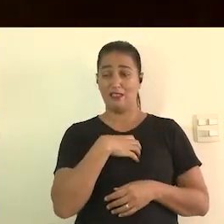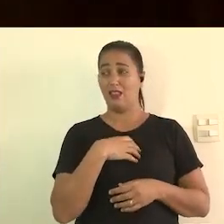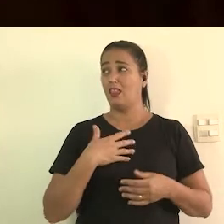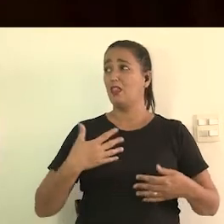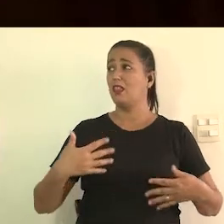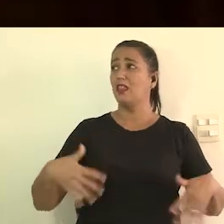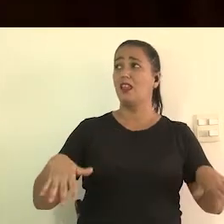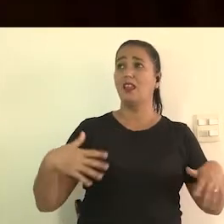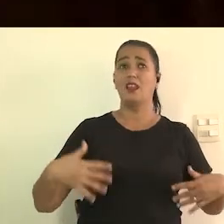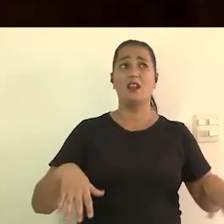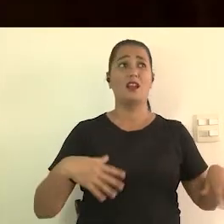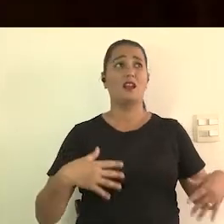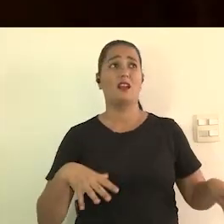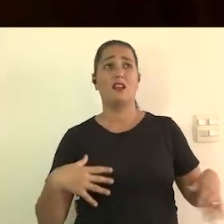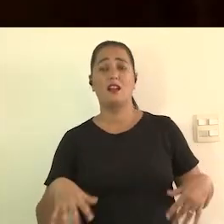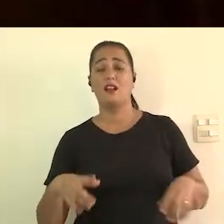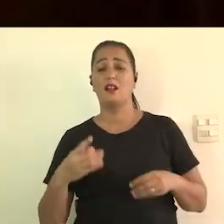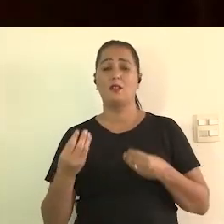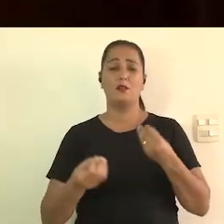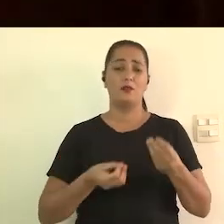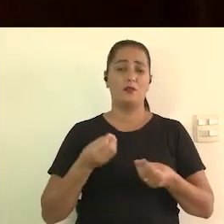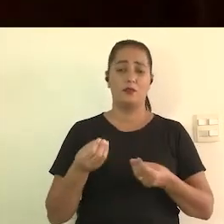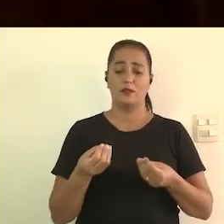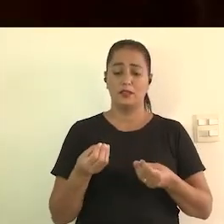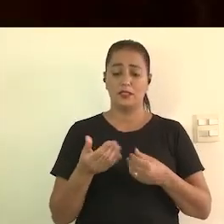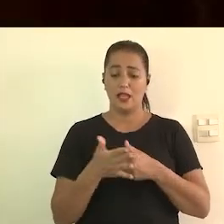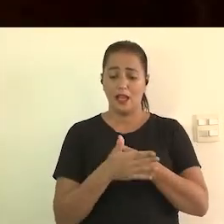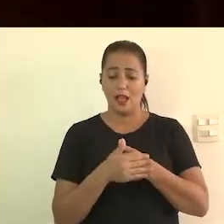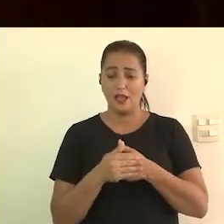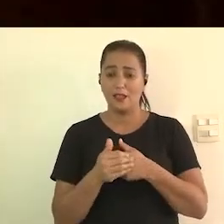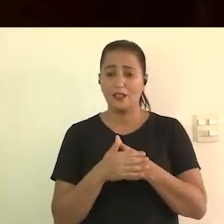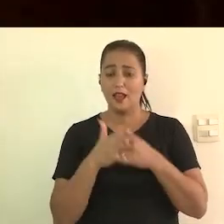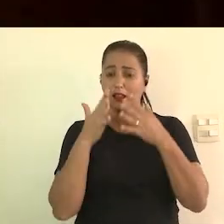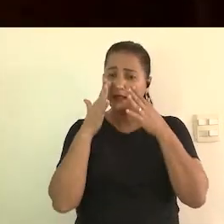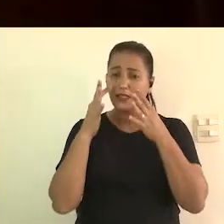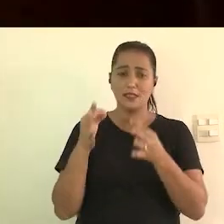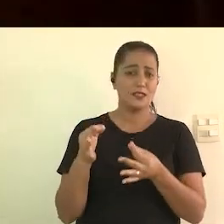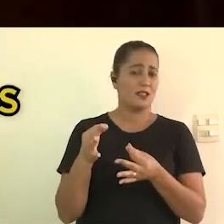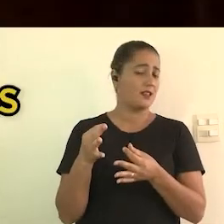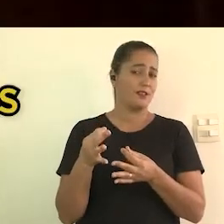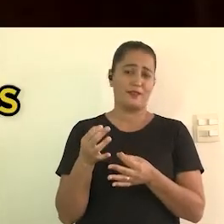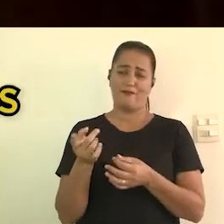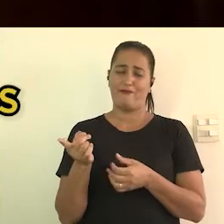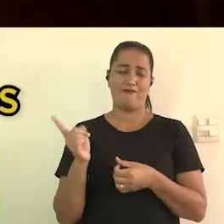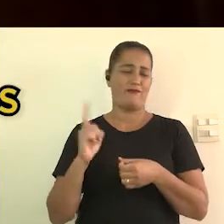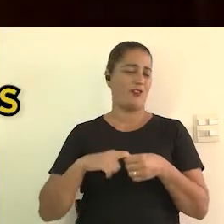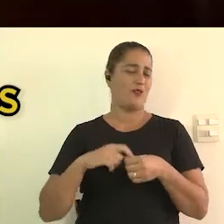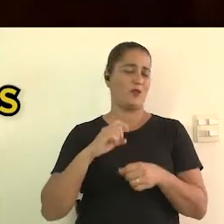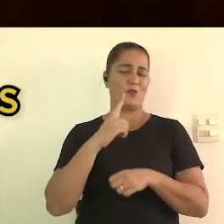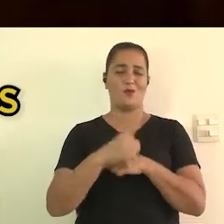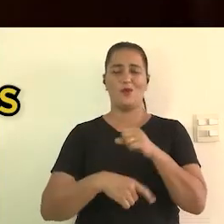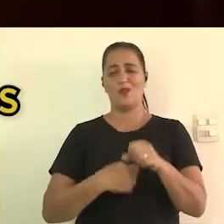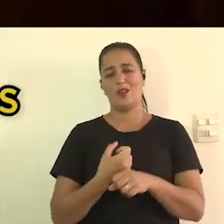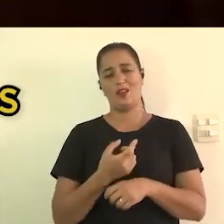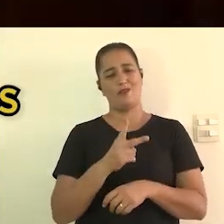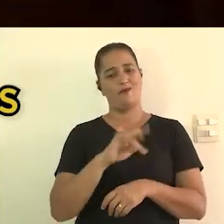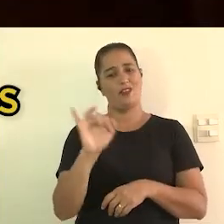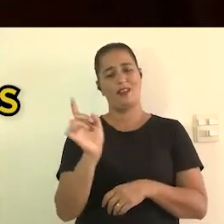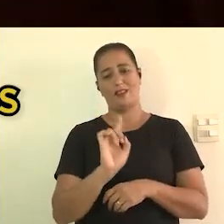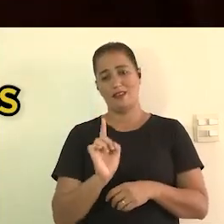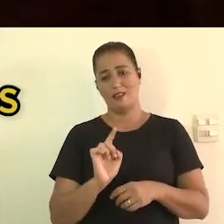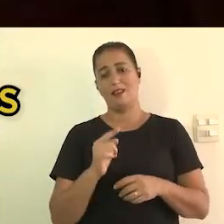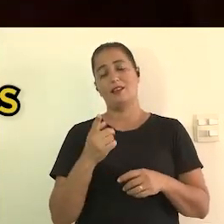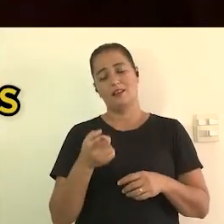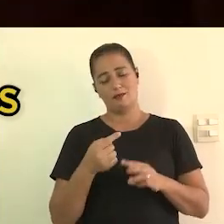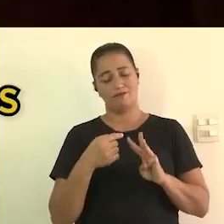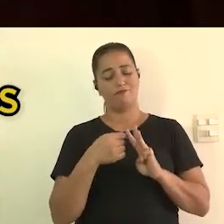perdida não tem nenhum acolhimento ela não vai voltar então eu acho que esses três pontos também são